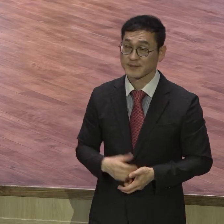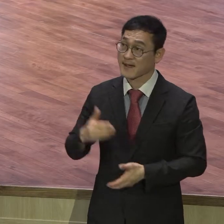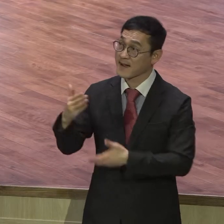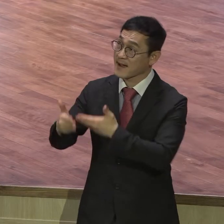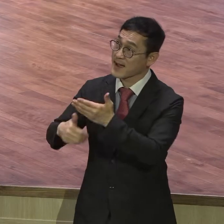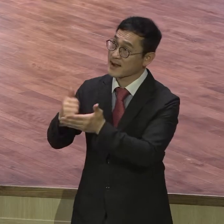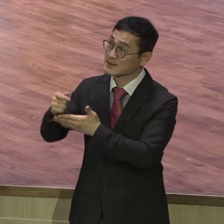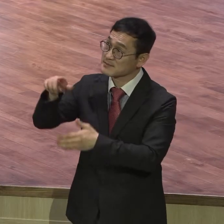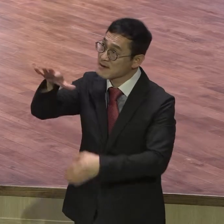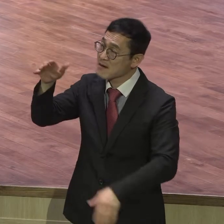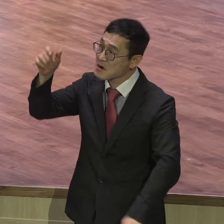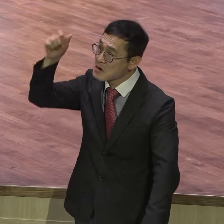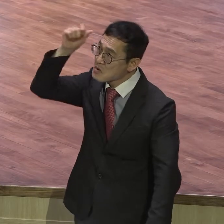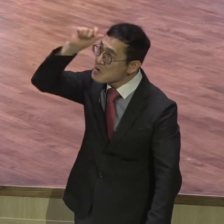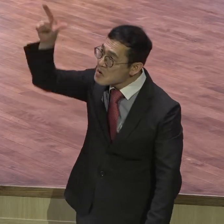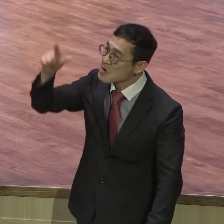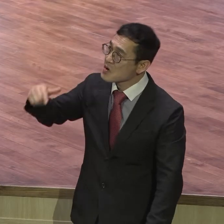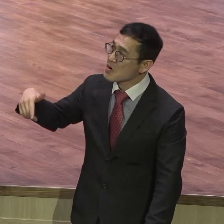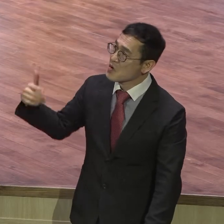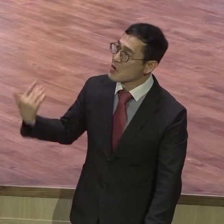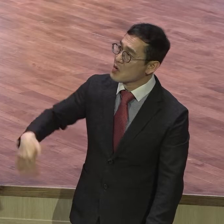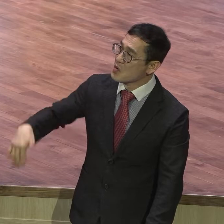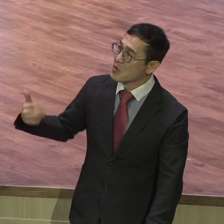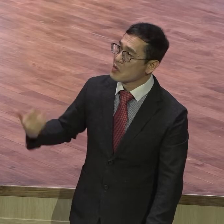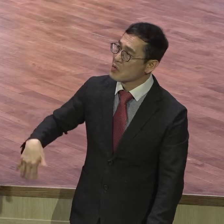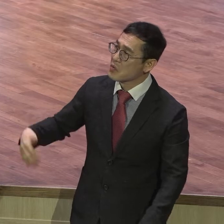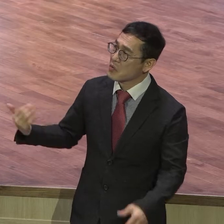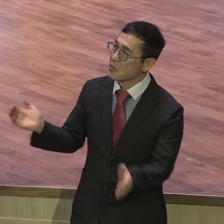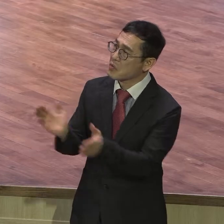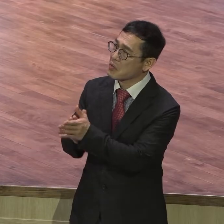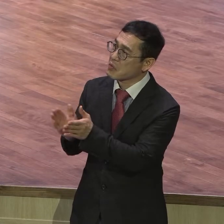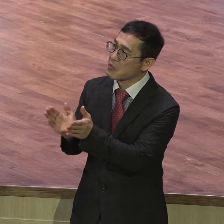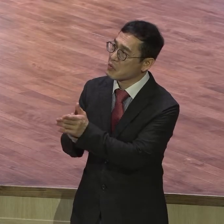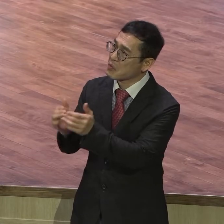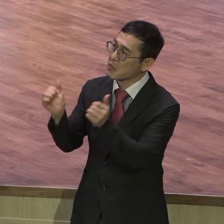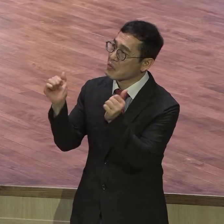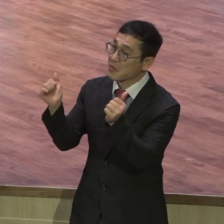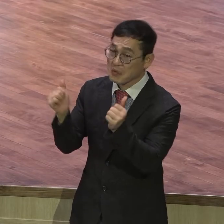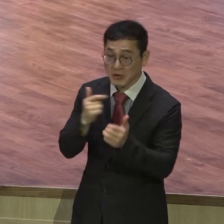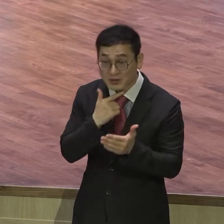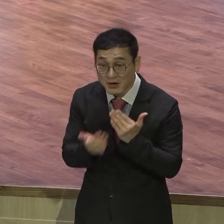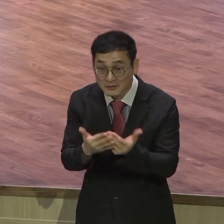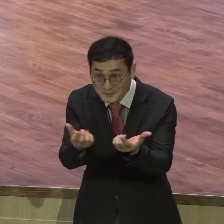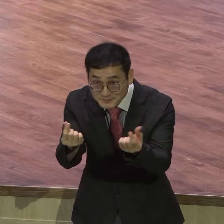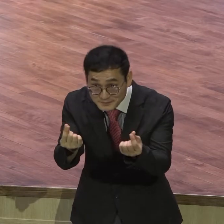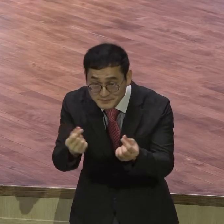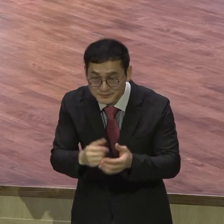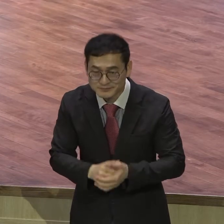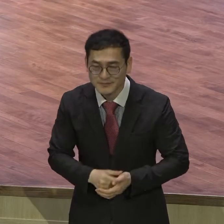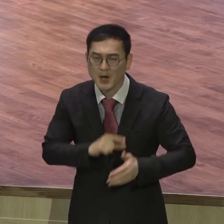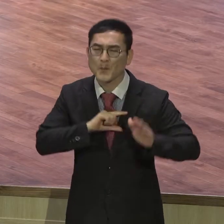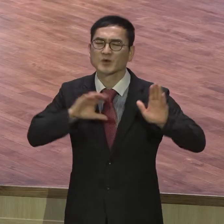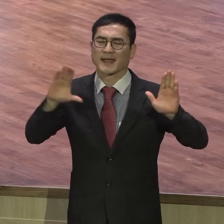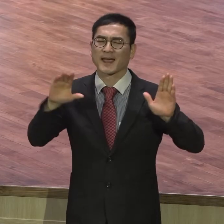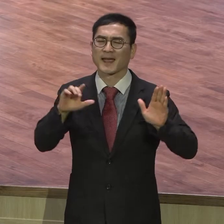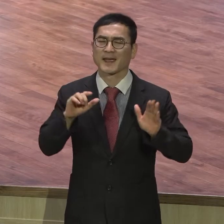세밀하시니 세밀하시다니까요 이 모세는요 자신이 체험한 이 하나님은